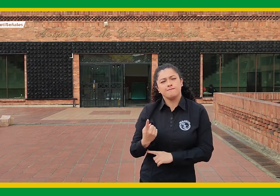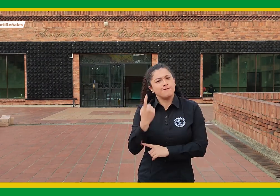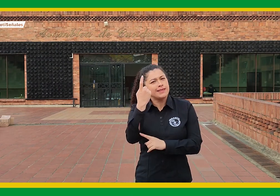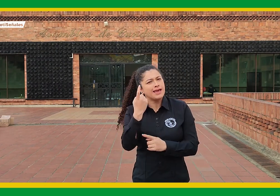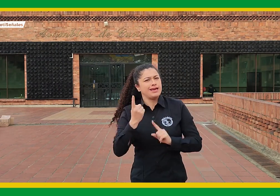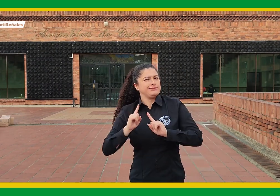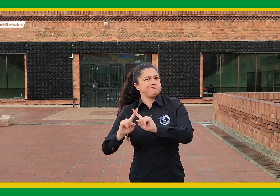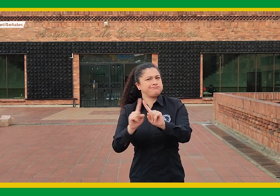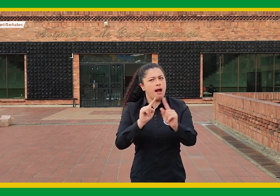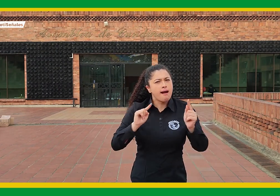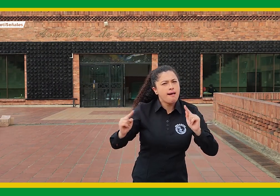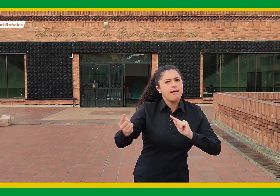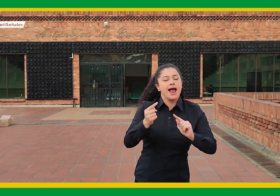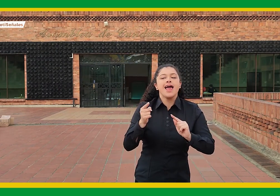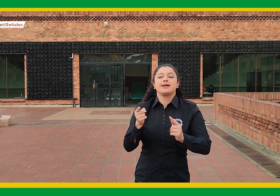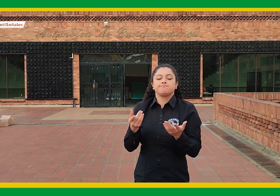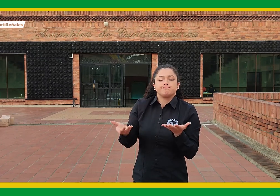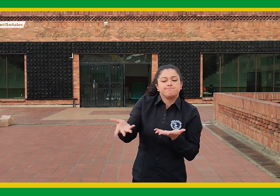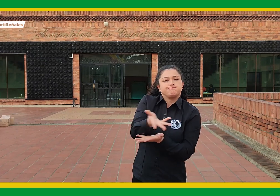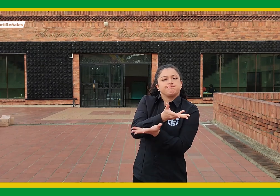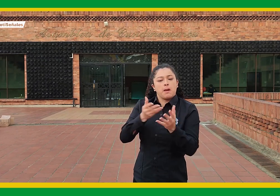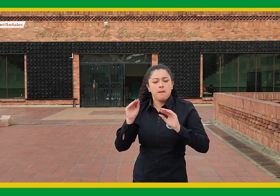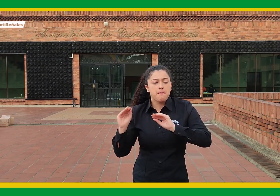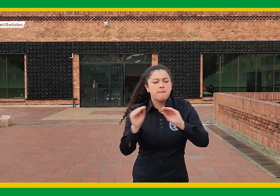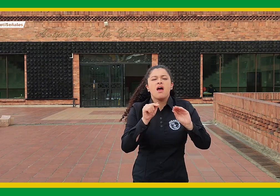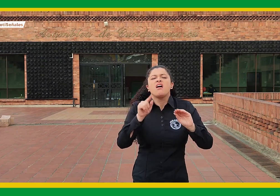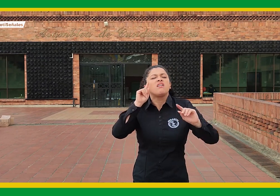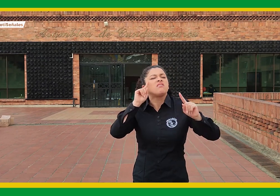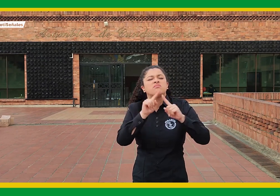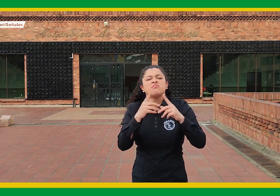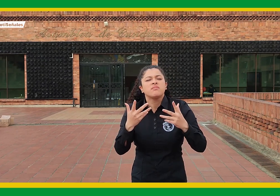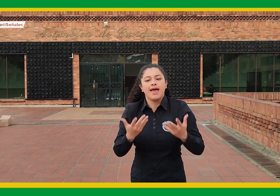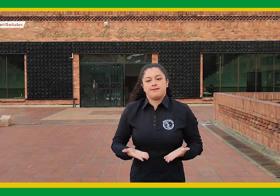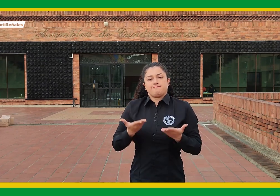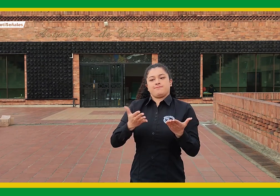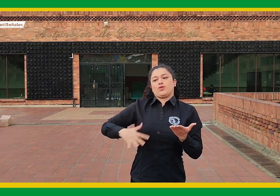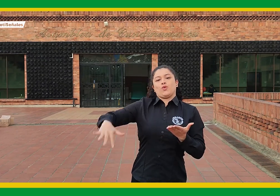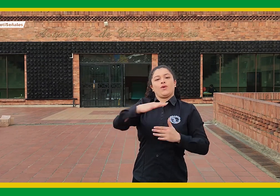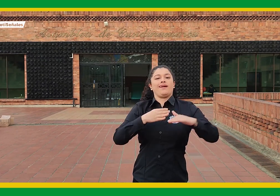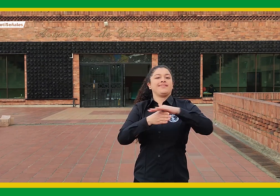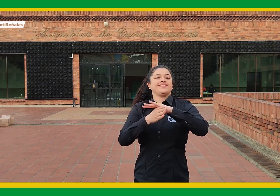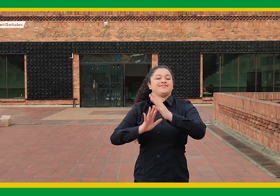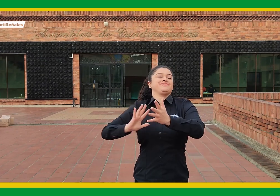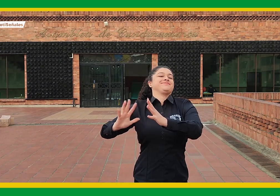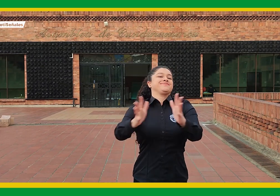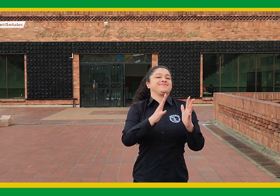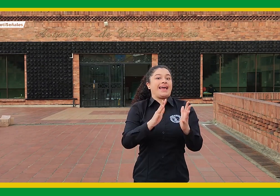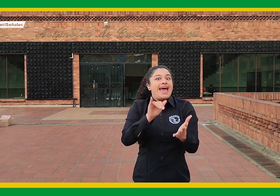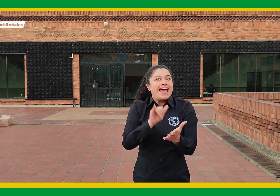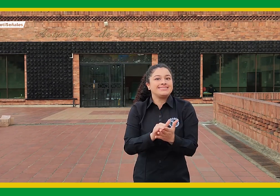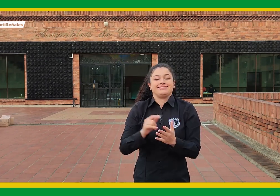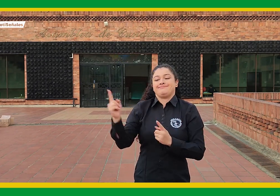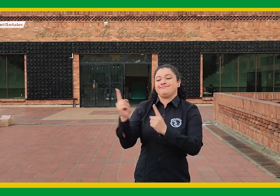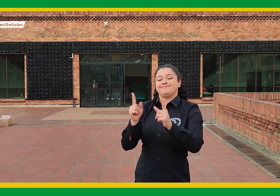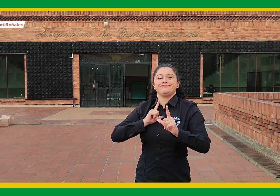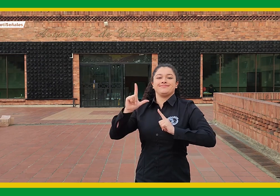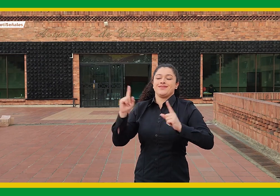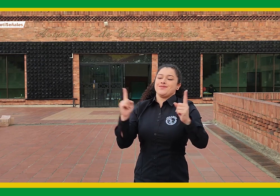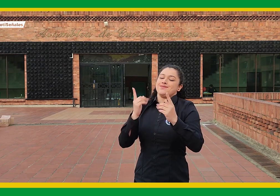salud, entre otros. Gracias a estos líderes, se llevó a cabo este diálogo encaminado a la accesibilidad a la información